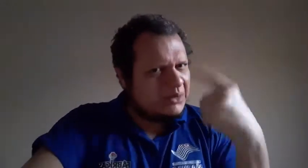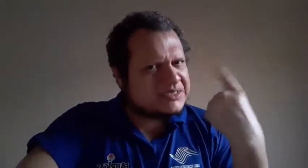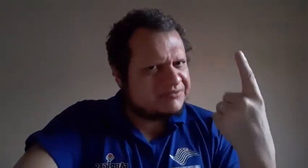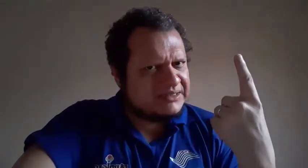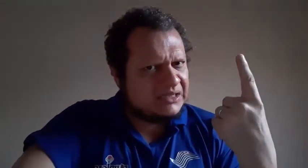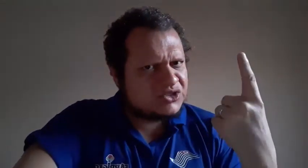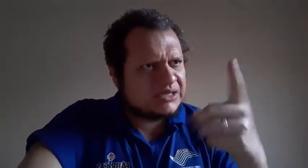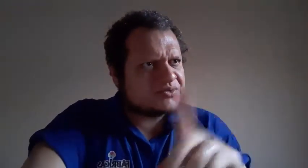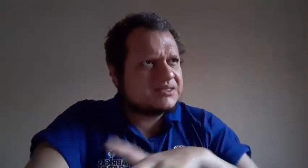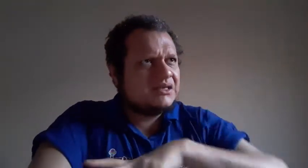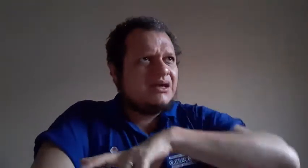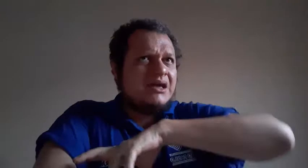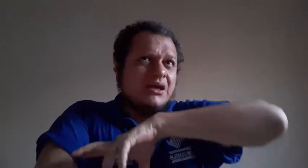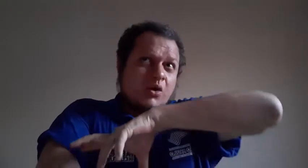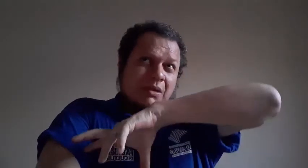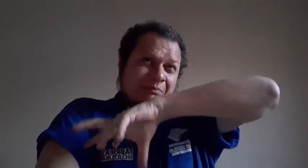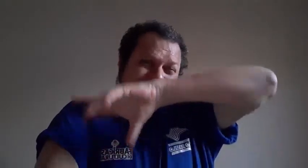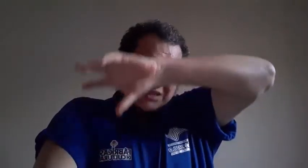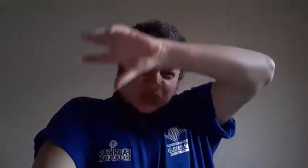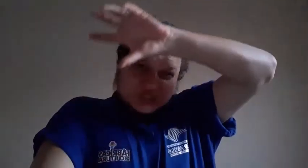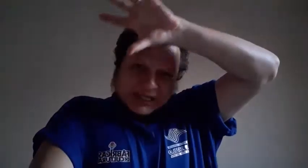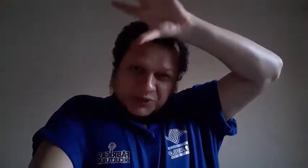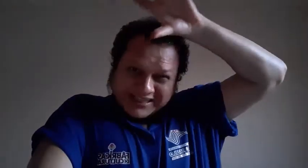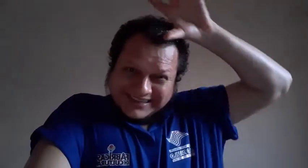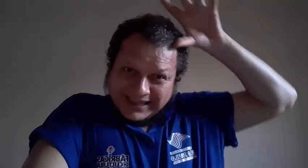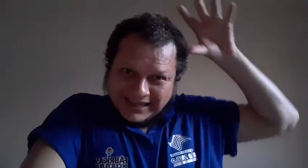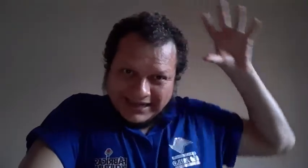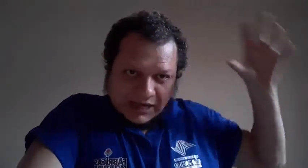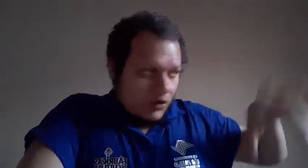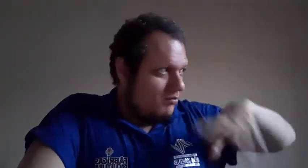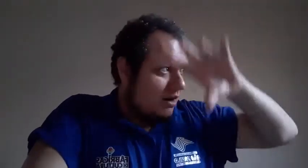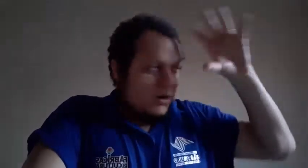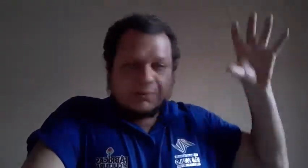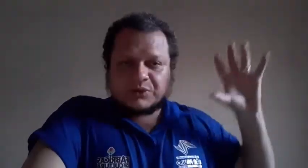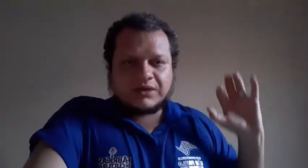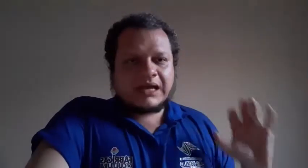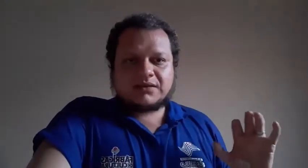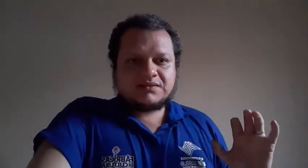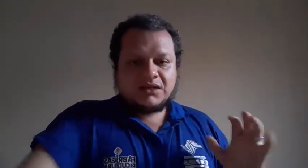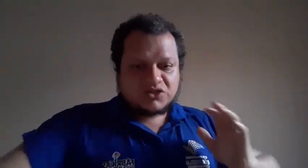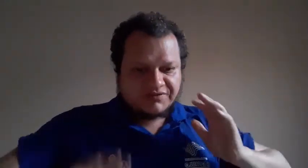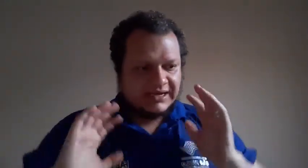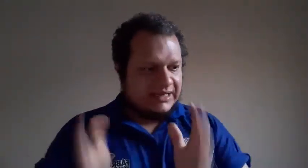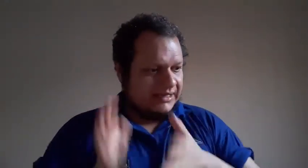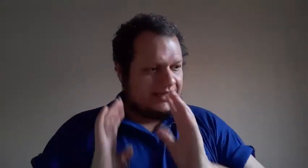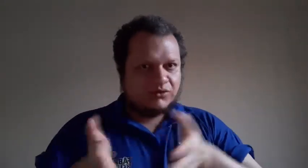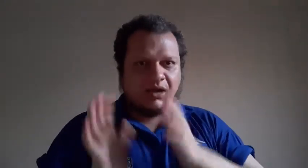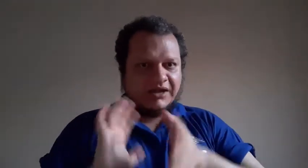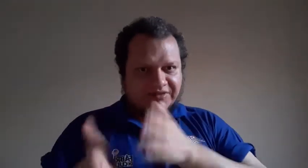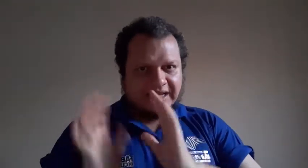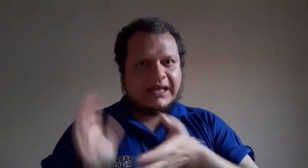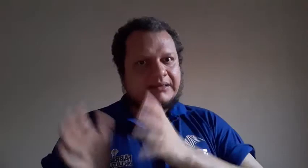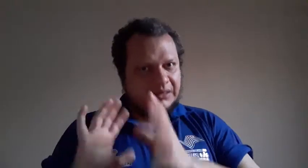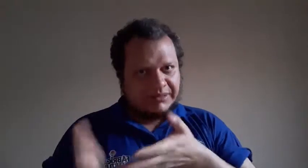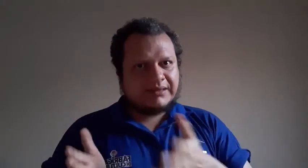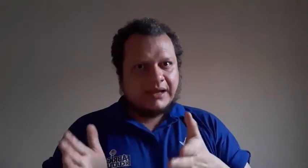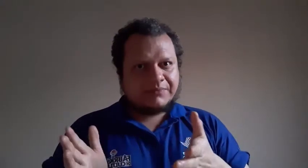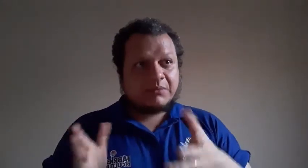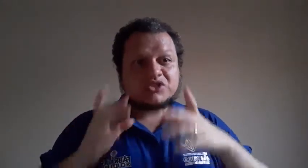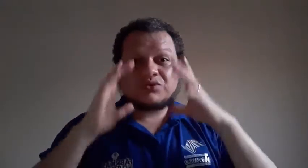que você vai ter de traduzir. Uma peça de teatro inteira, ou uma ópera, que quer que seja, vai lá atuar e vai lá interpretar. Imagina o